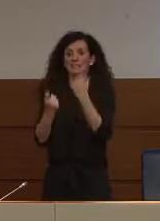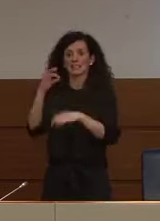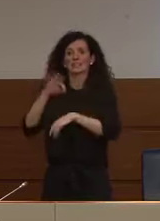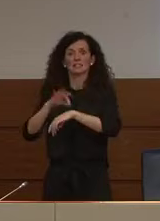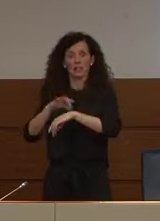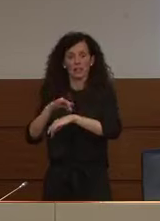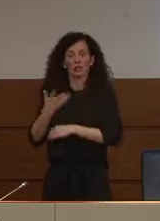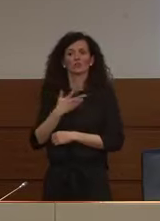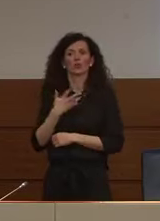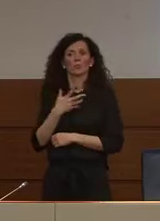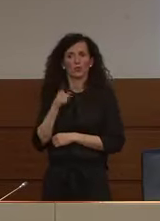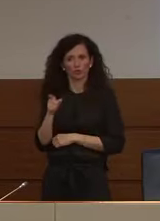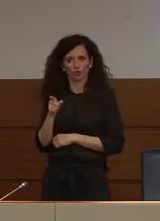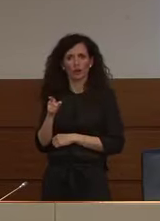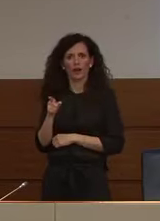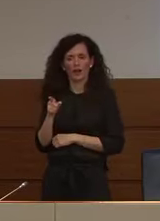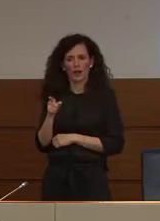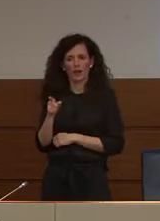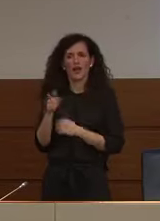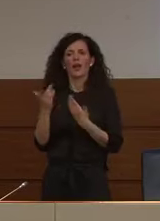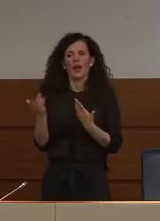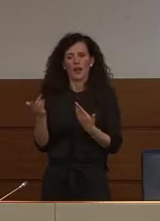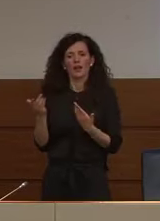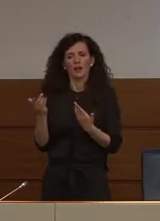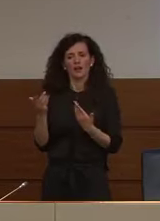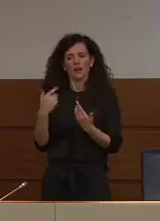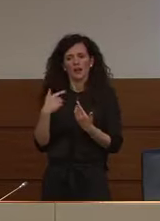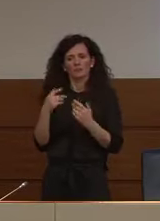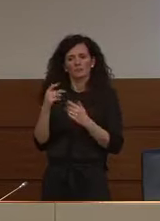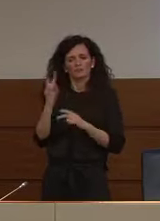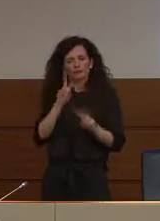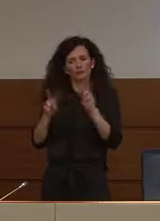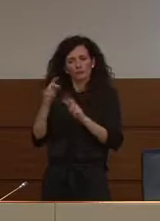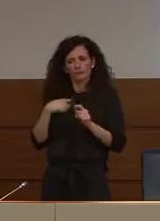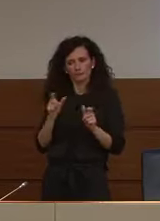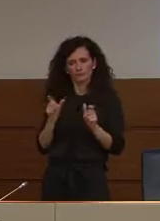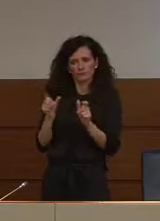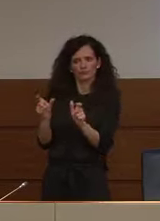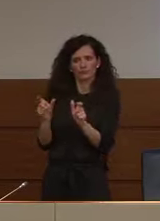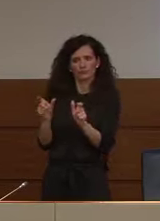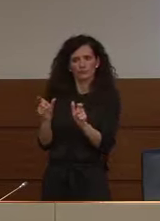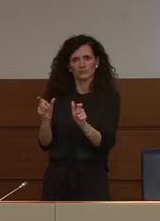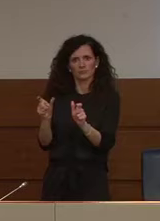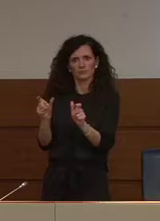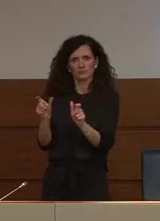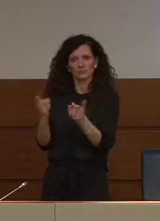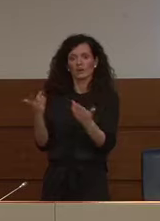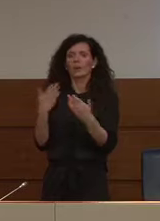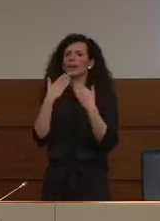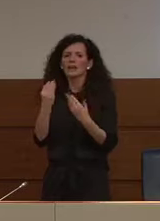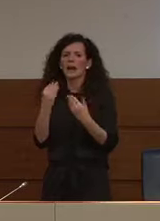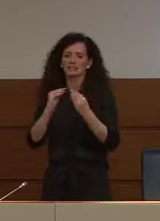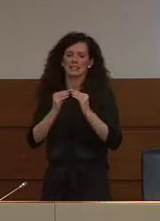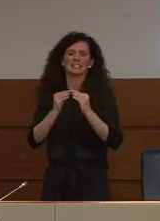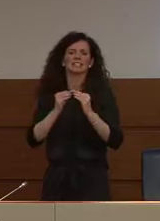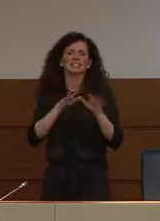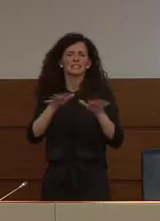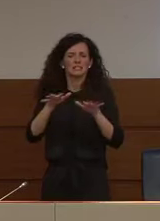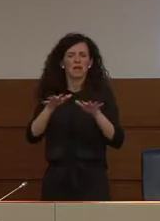evidentemente la capacità di gestire da parte di un sistema come il nostro